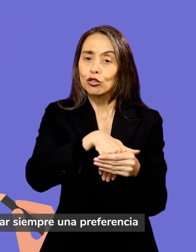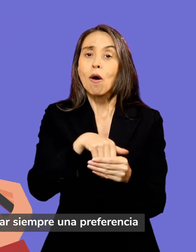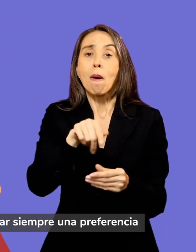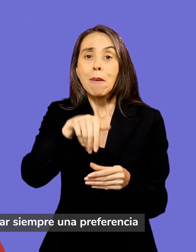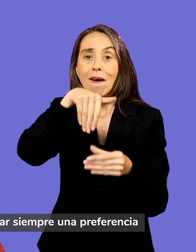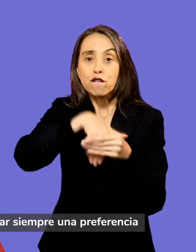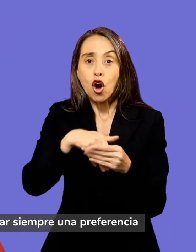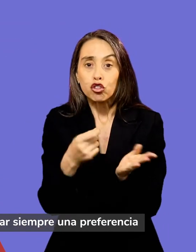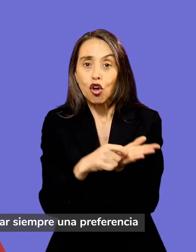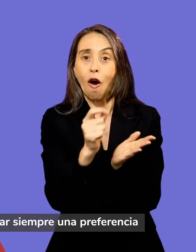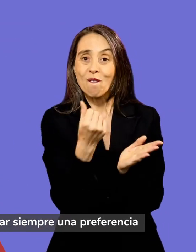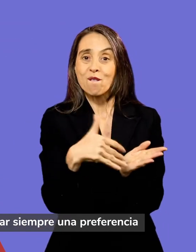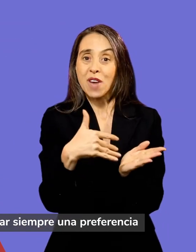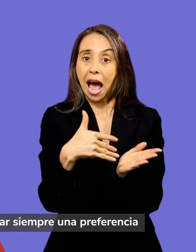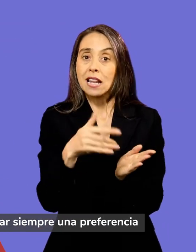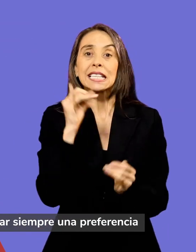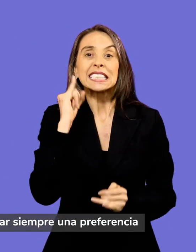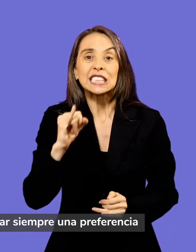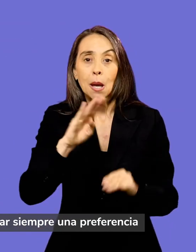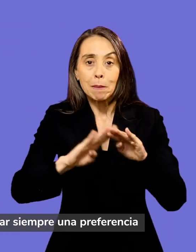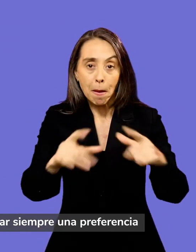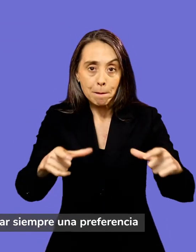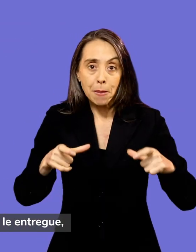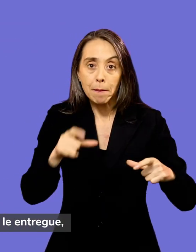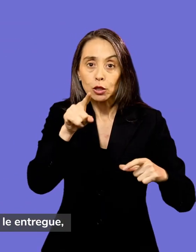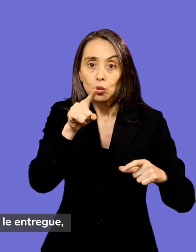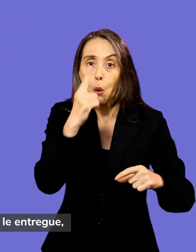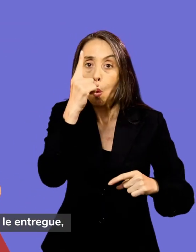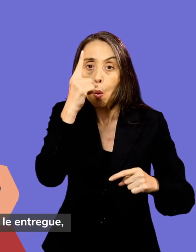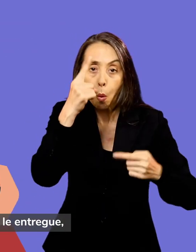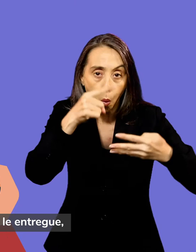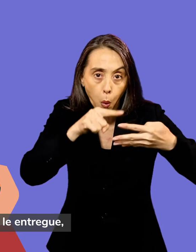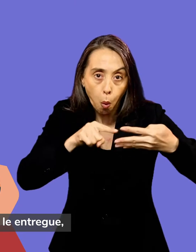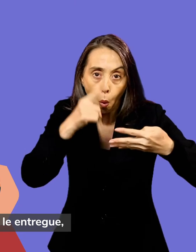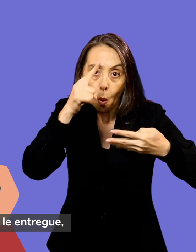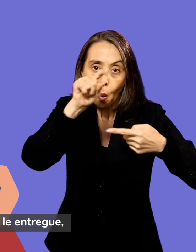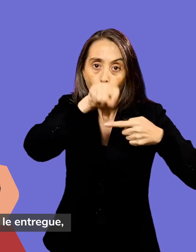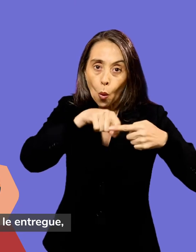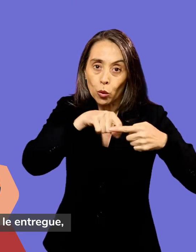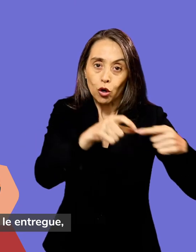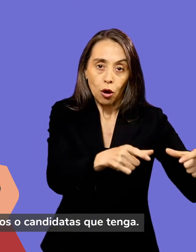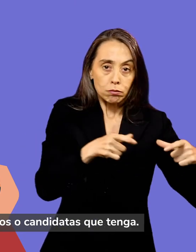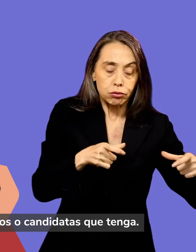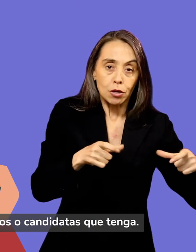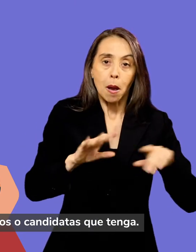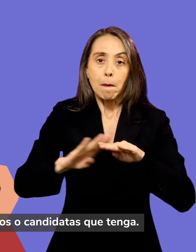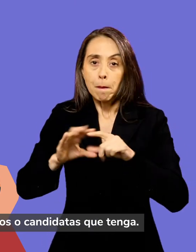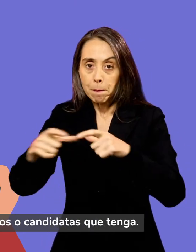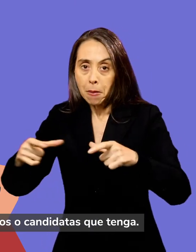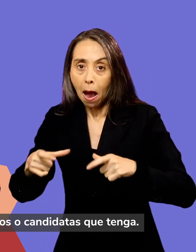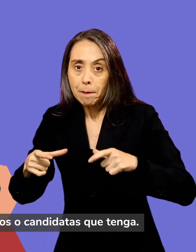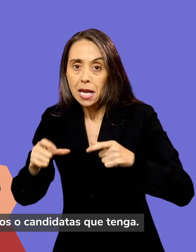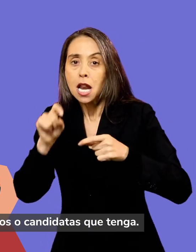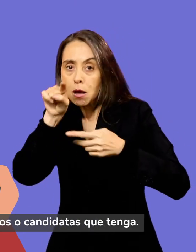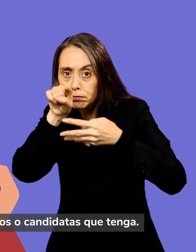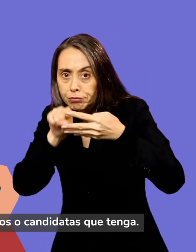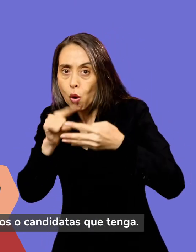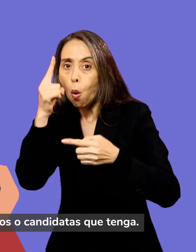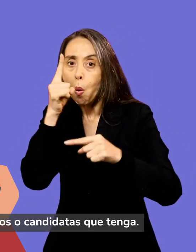válido, debe marcar siempre una preferencia en cada papeleta que se le entregue, independiente del número de candidatos